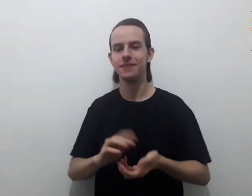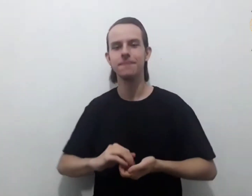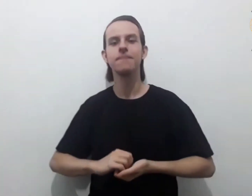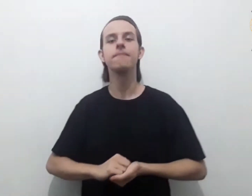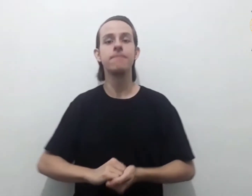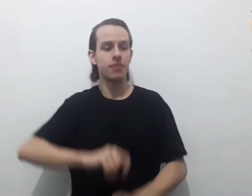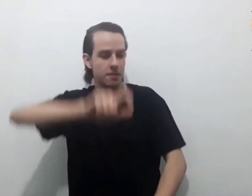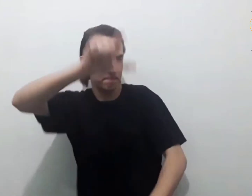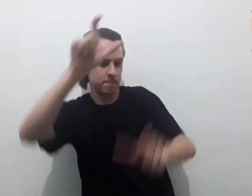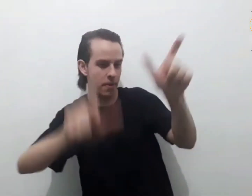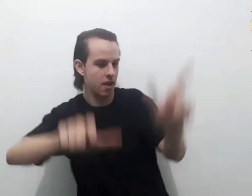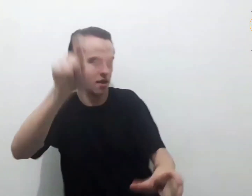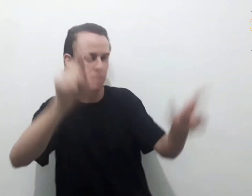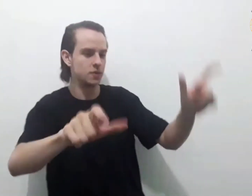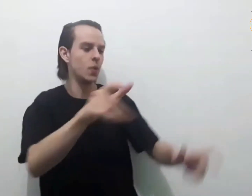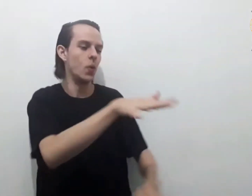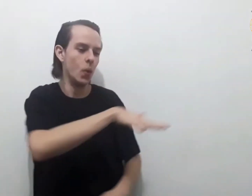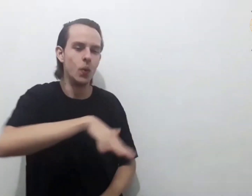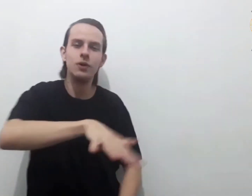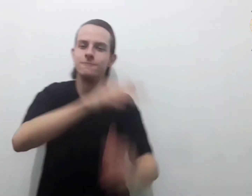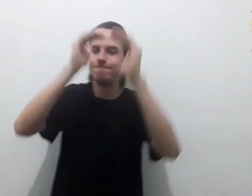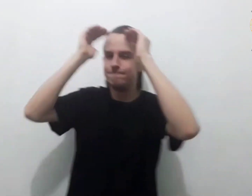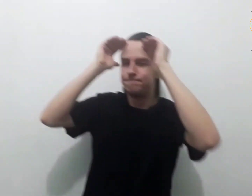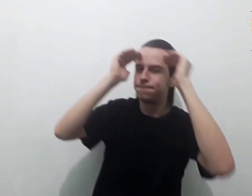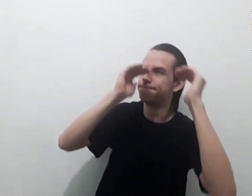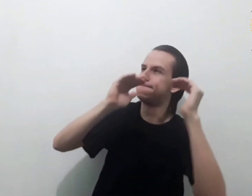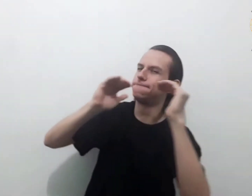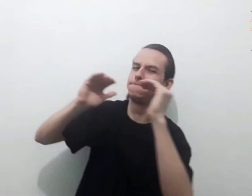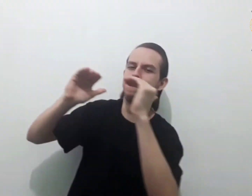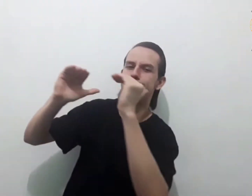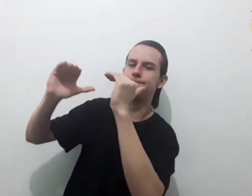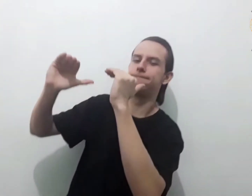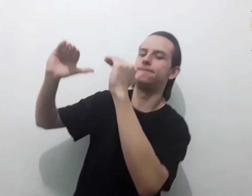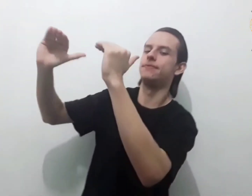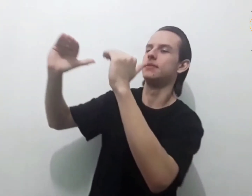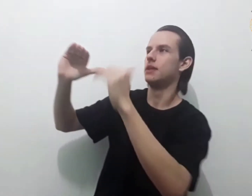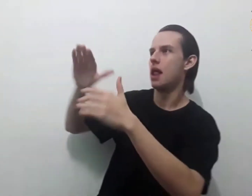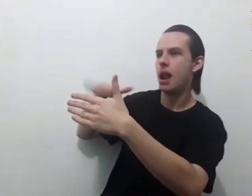Está perto a salvação dos que o temem.